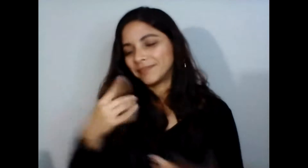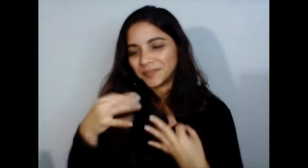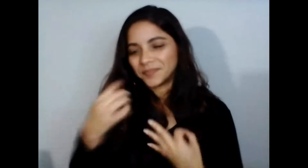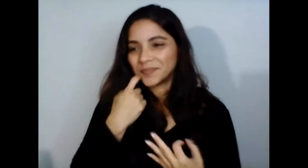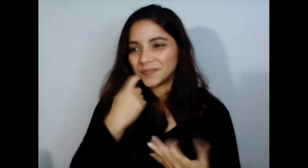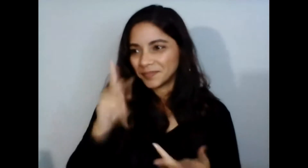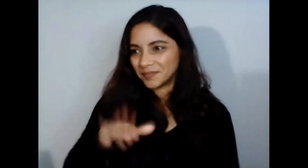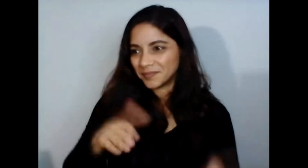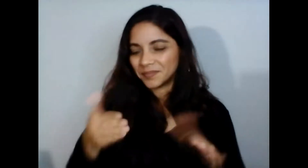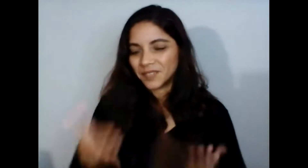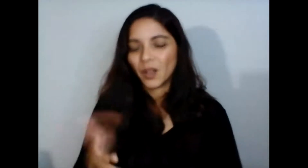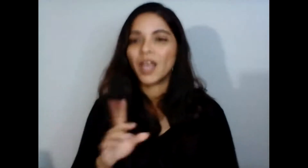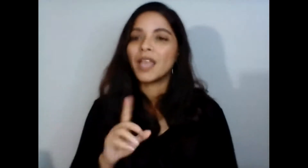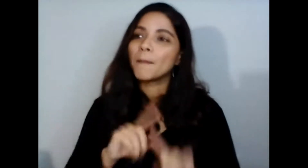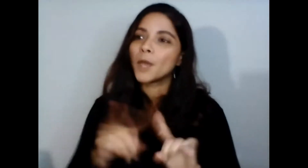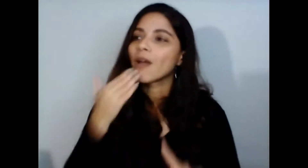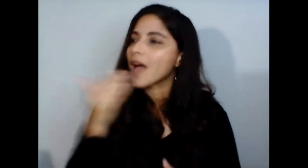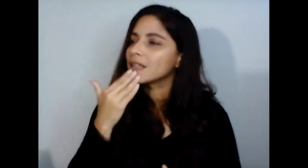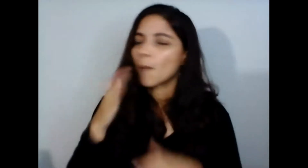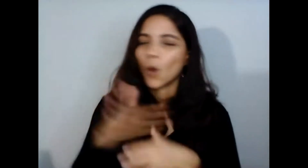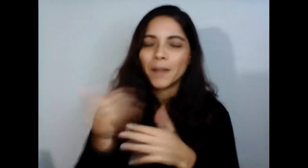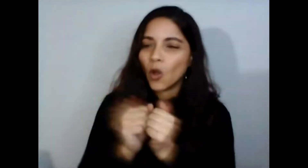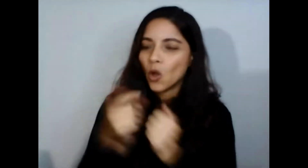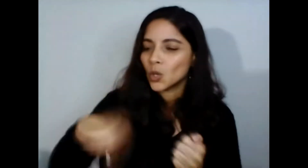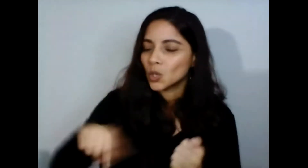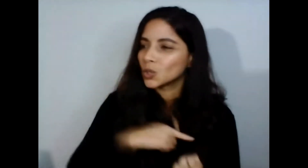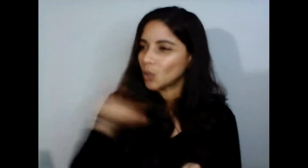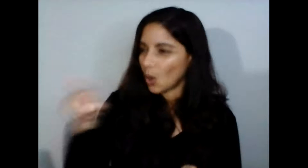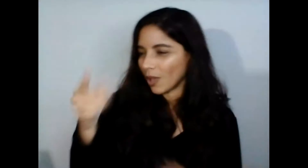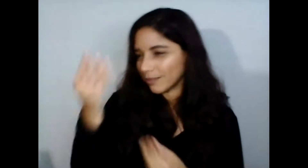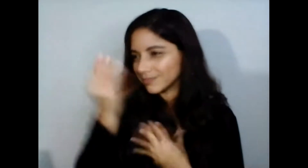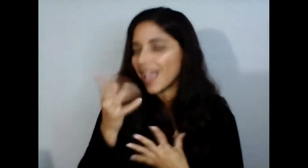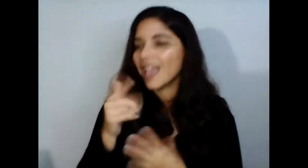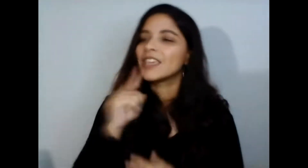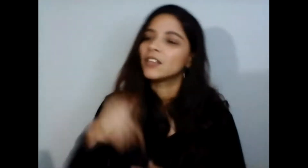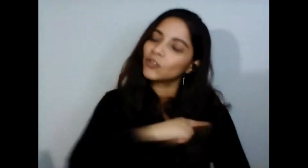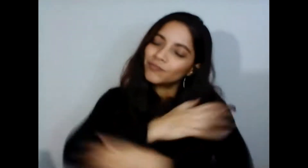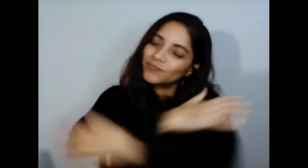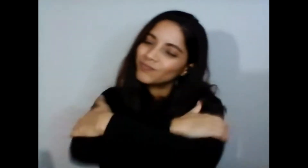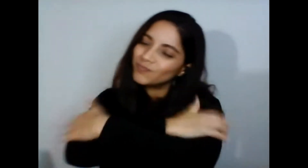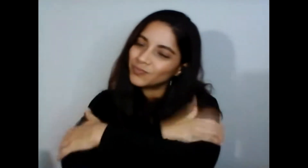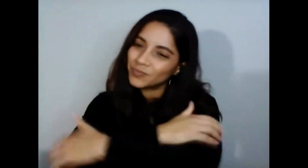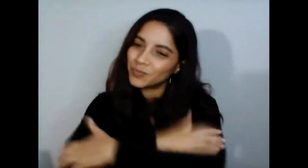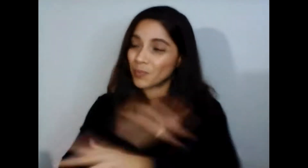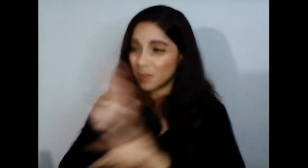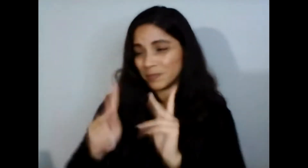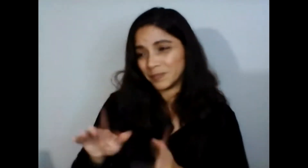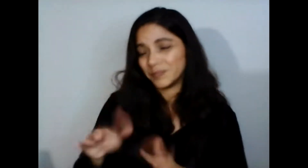compartas con nosotros y pues te enviamos un abrazo solidario pues sabemos que tiene que ser duro